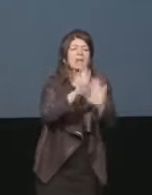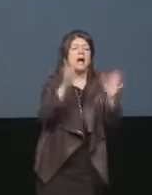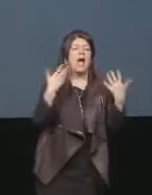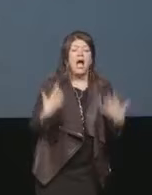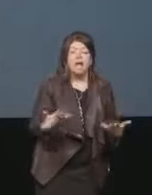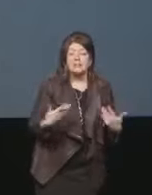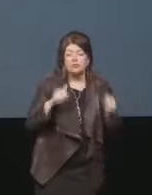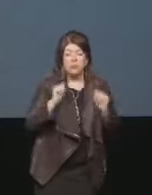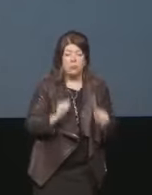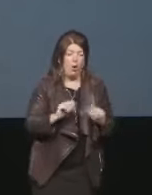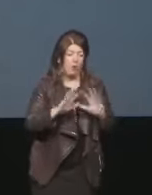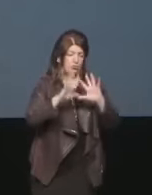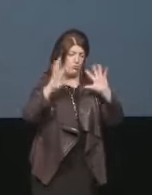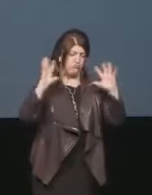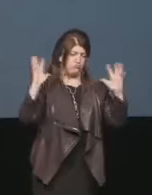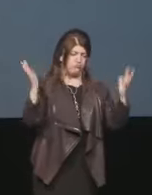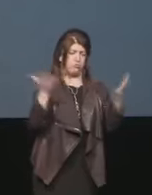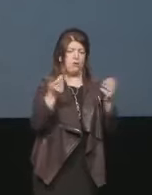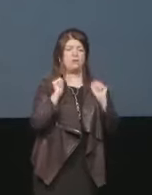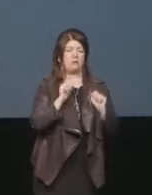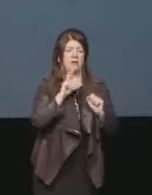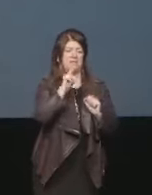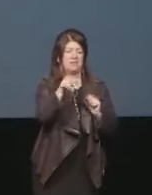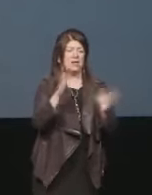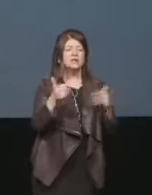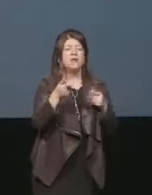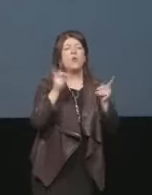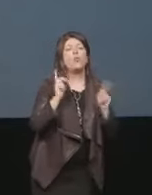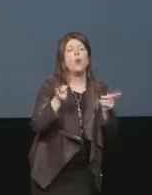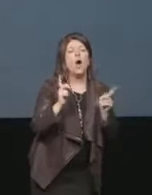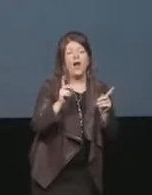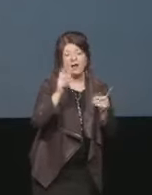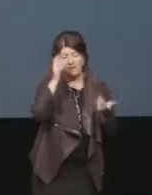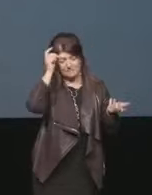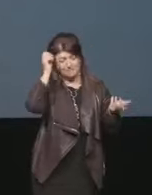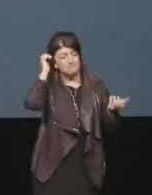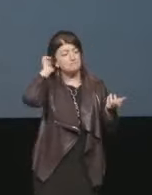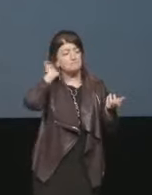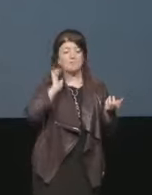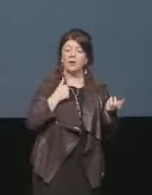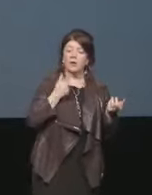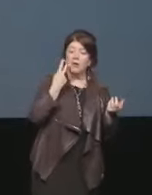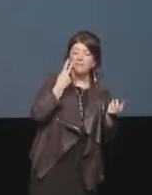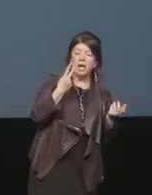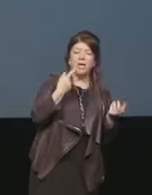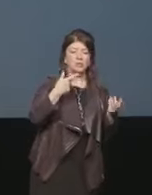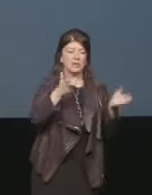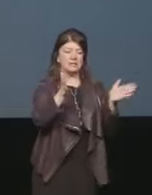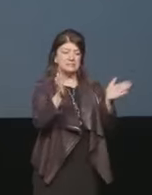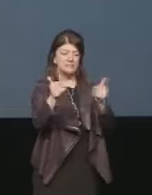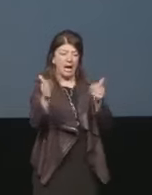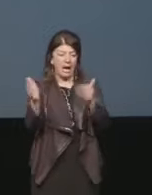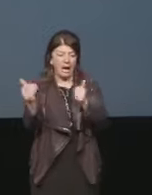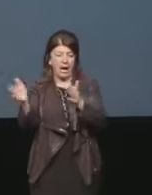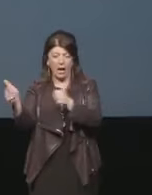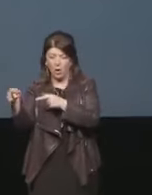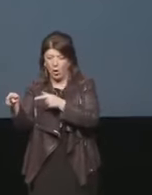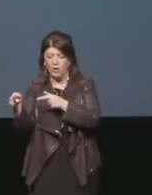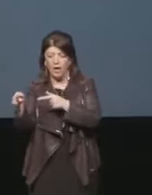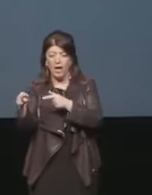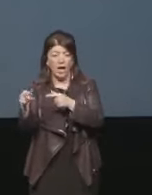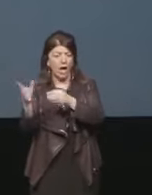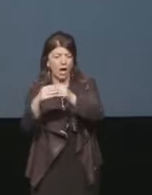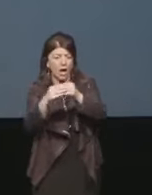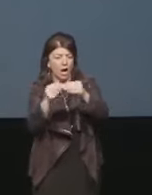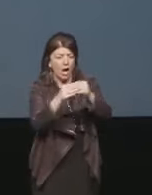il salone siamo partiti con il pensare all'esperienza che le persone devono fare all'interno del salone abbiamo pensato